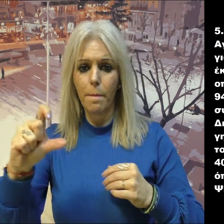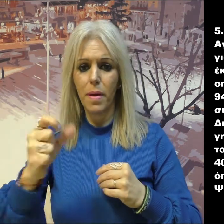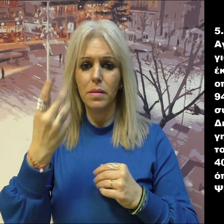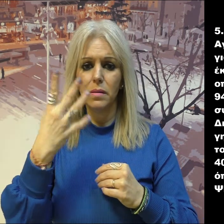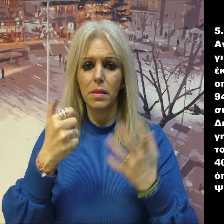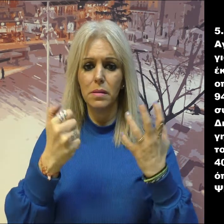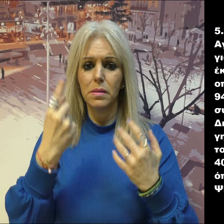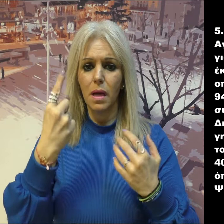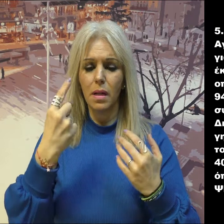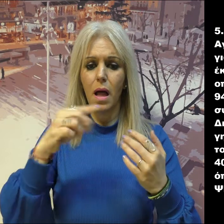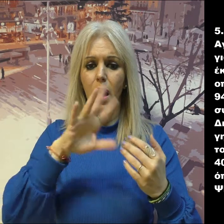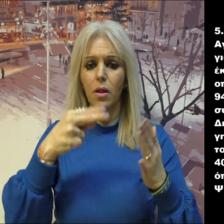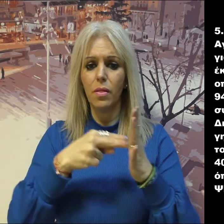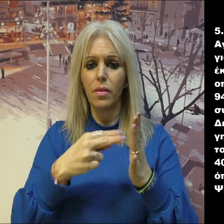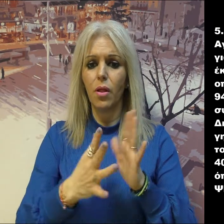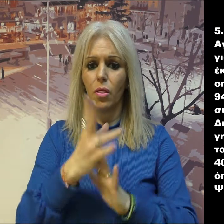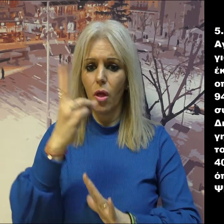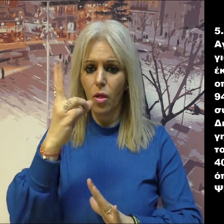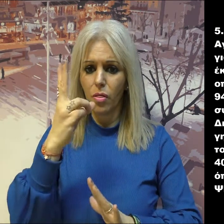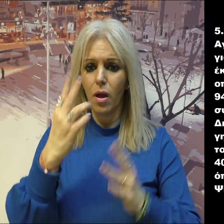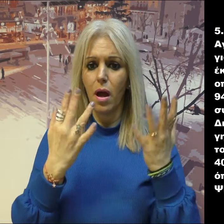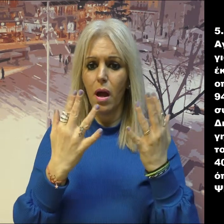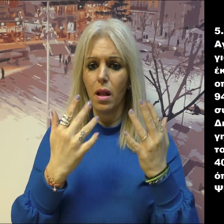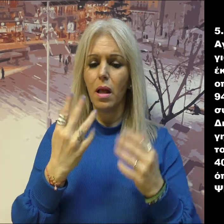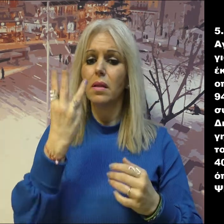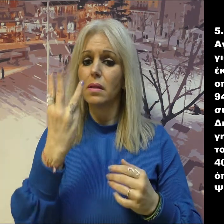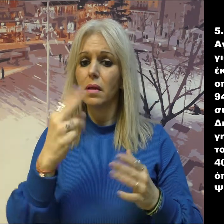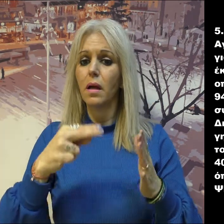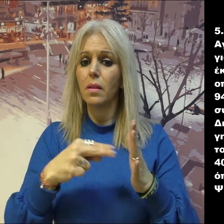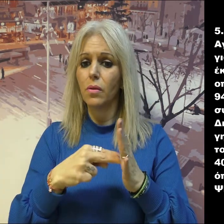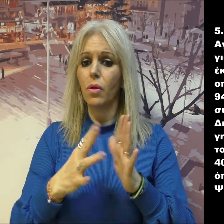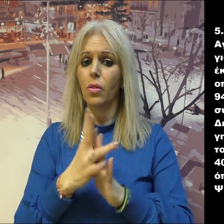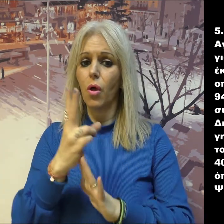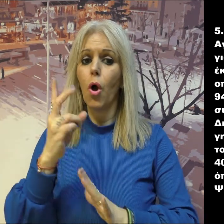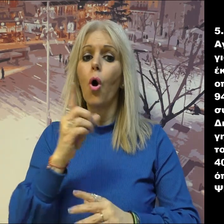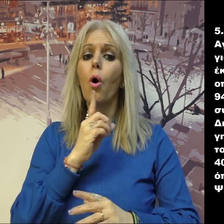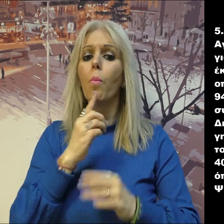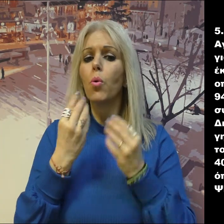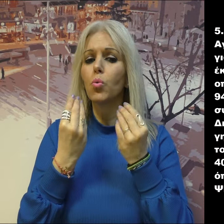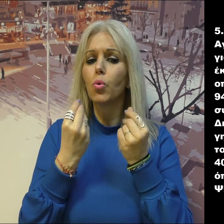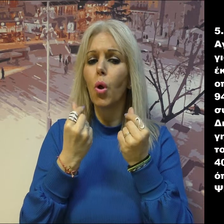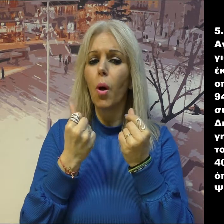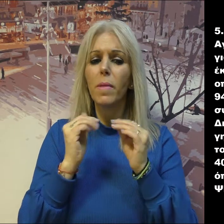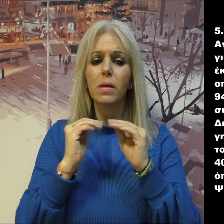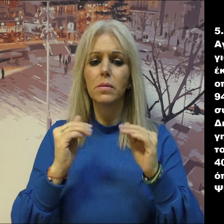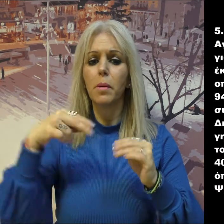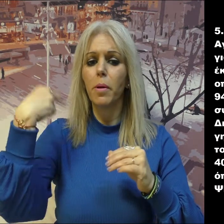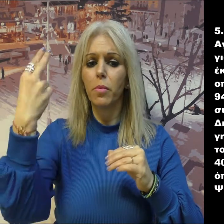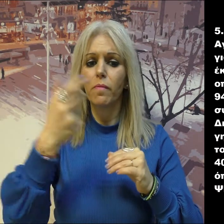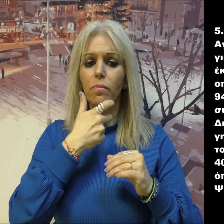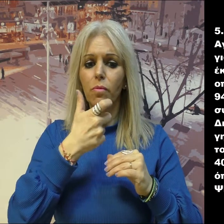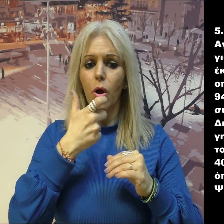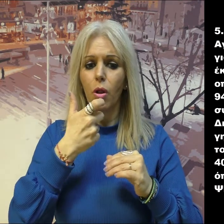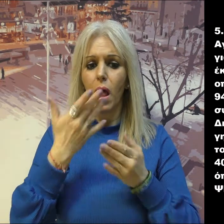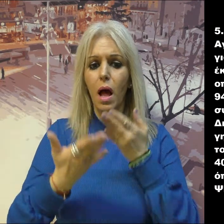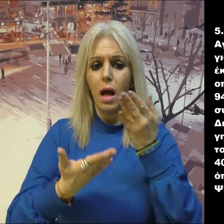κατασκευή γηπέδου σύμφωνα με τις διατάξεις του άρθρου 4 παράγραφος 1 εδάφιο β του νόμου 4.061